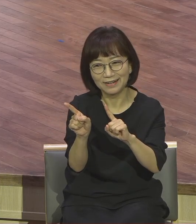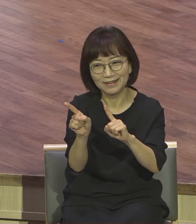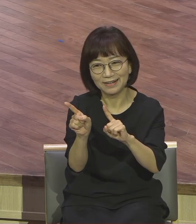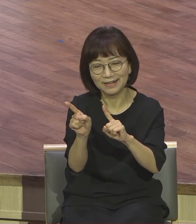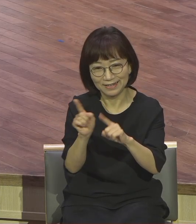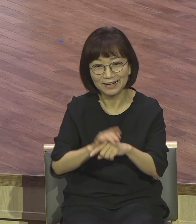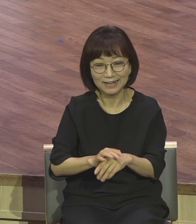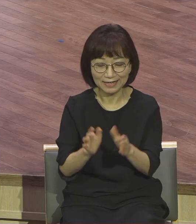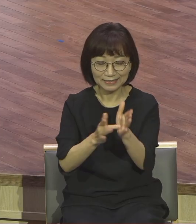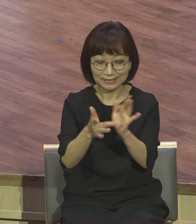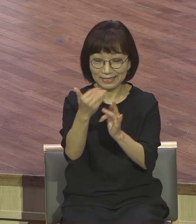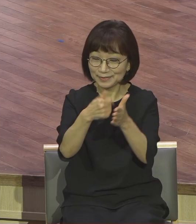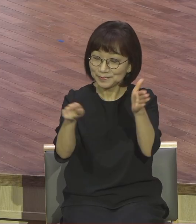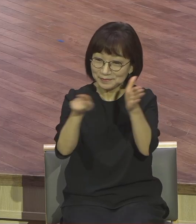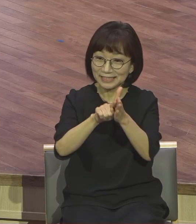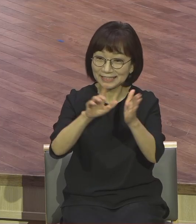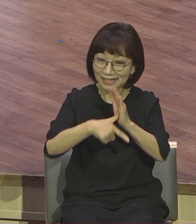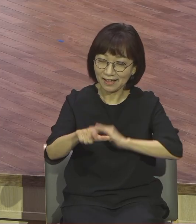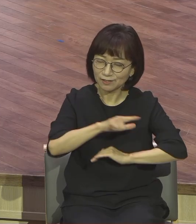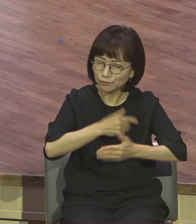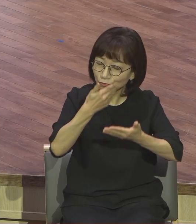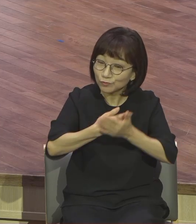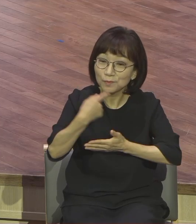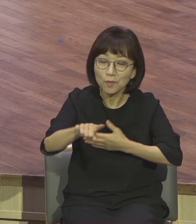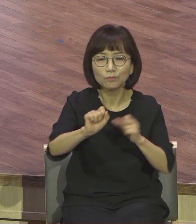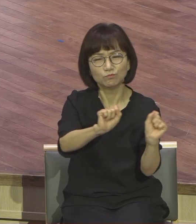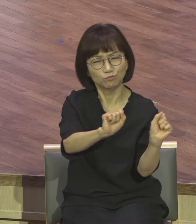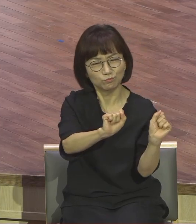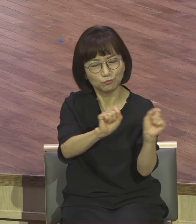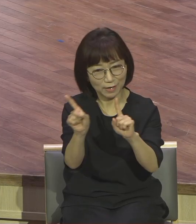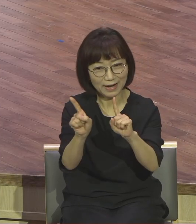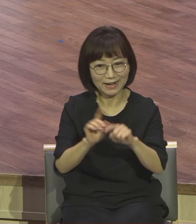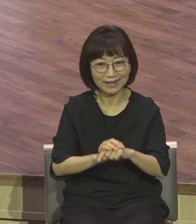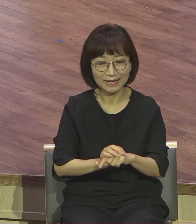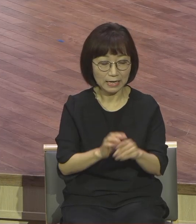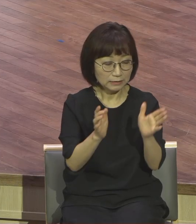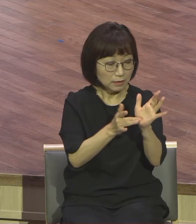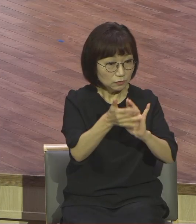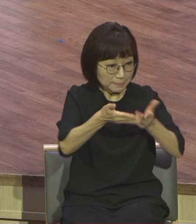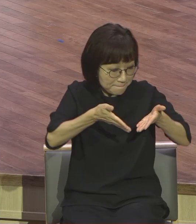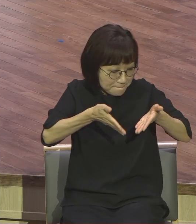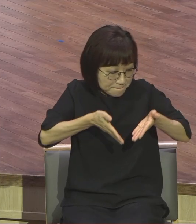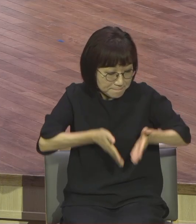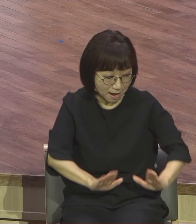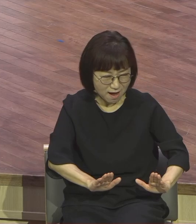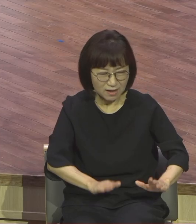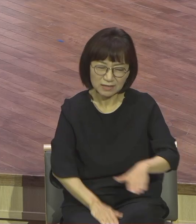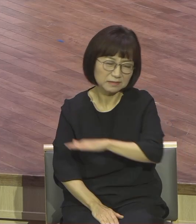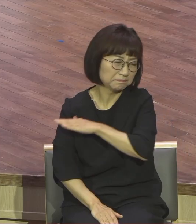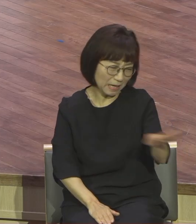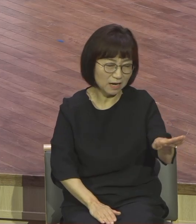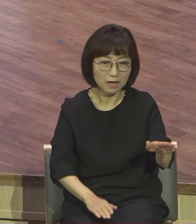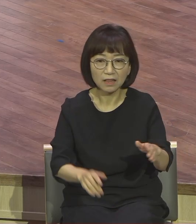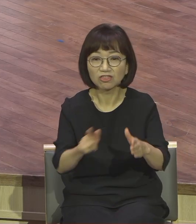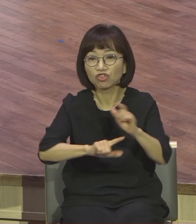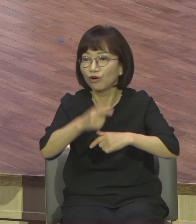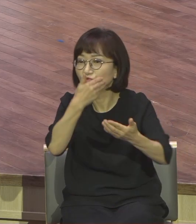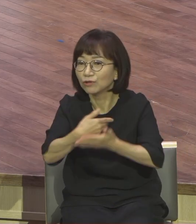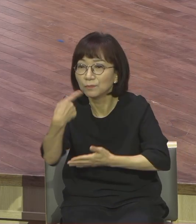부활. 부활입니다. 예수님의 탄생도 중요하지만 그보다 더 중요한 게 뭐냐? 부활이에요. 부활. 예수님의